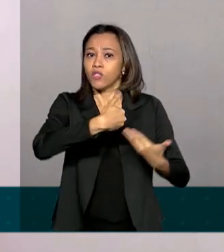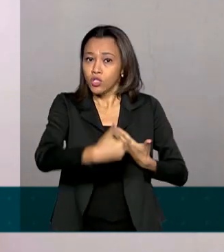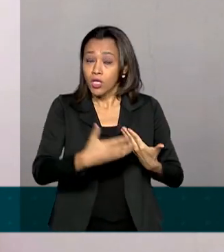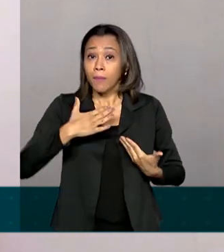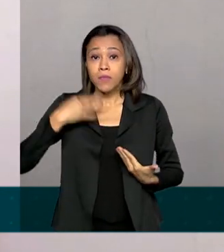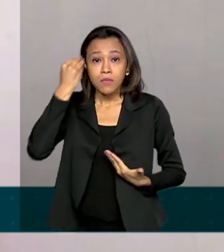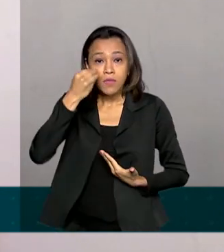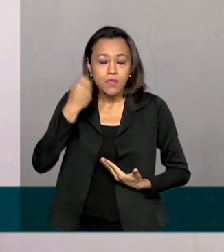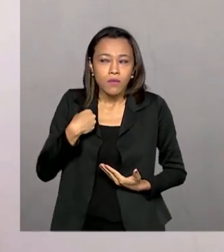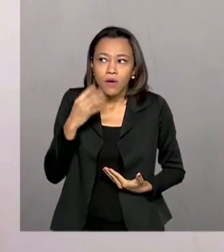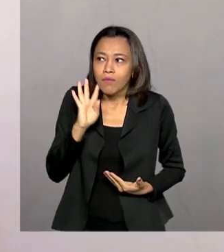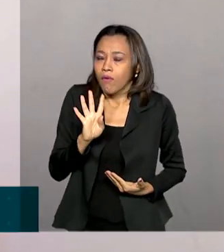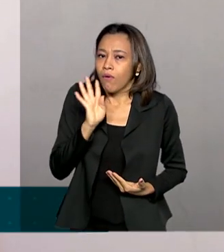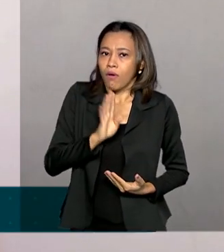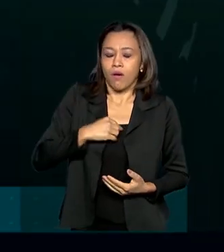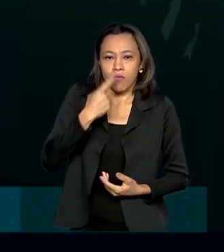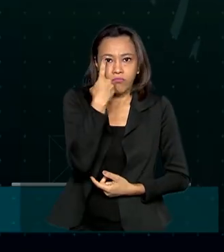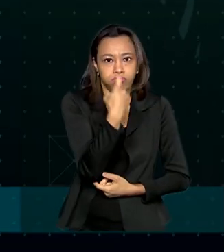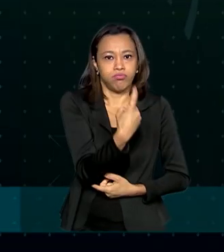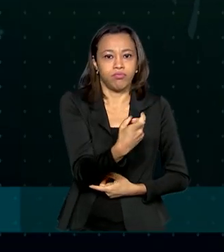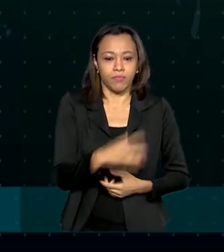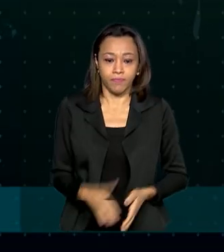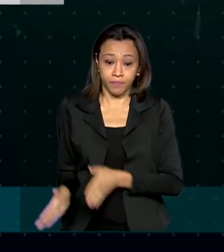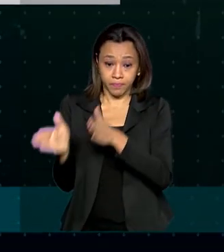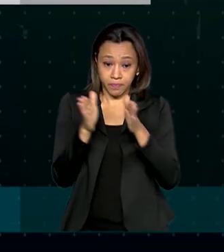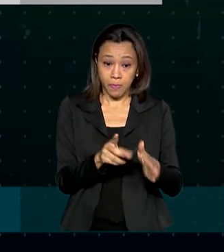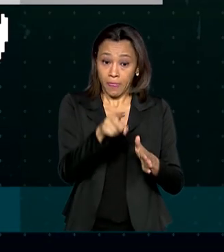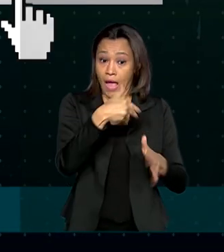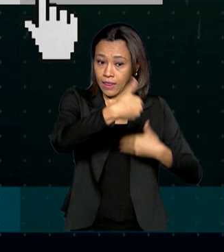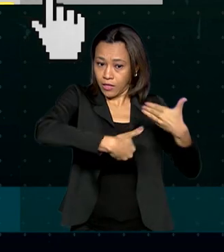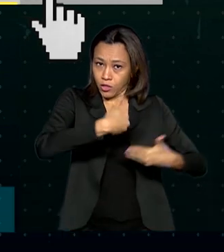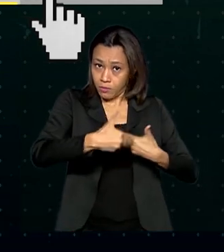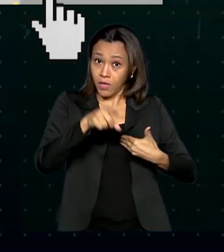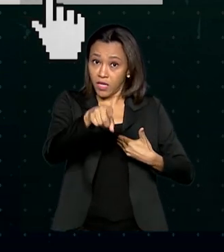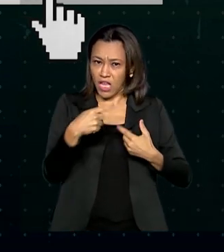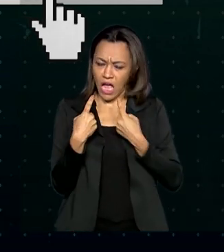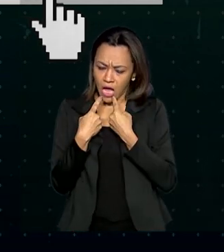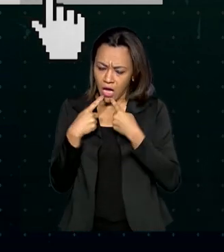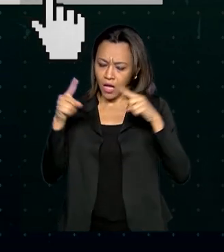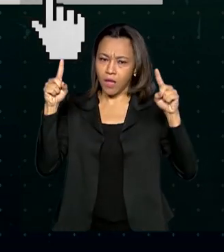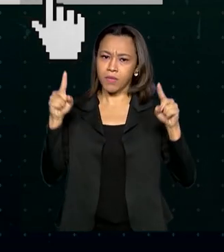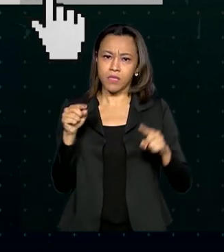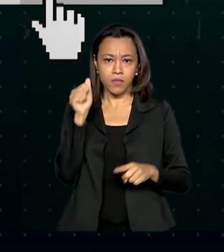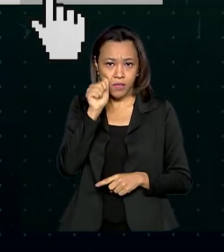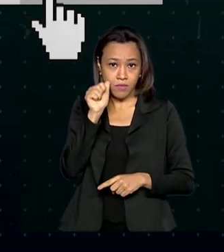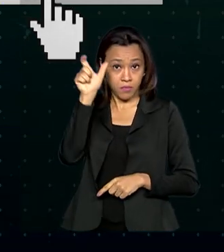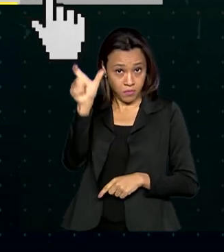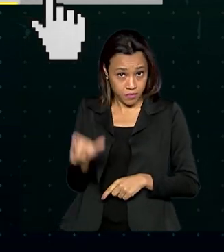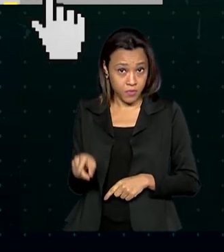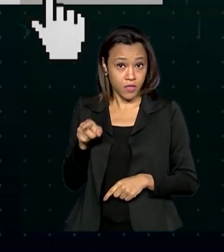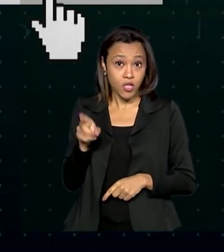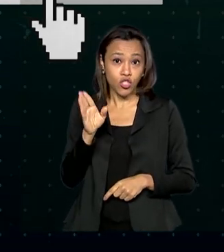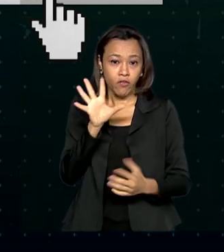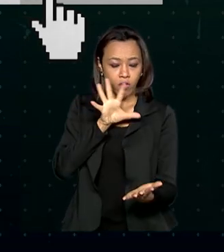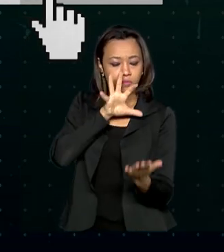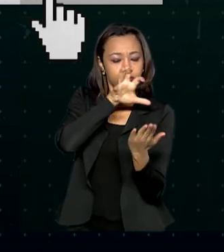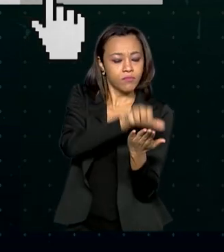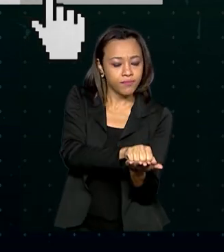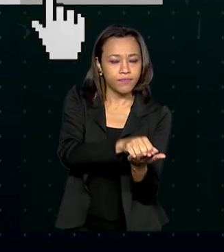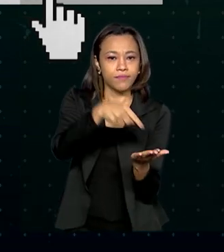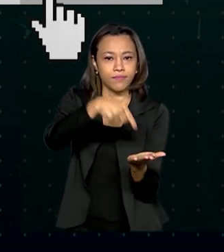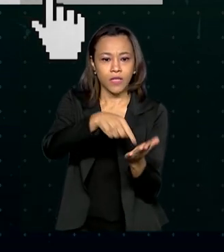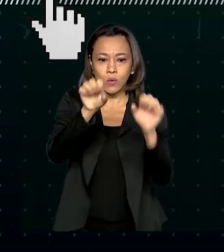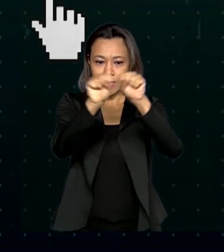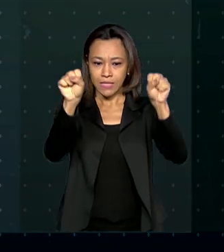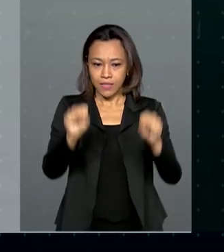foi muito legal, muito interessante. Após o atendimento, a reclamação da Danieli foi cadastrada no Sistema